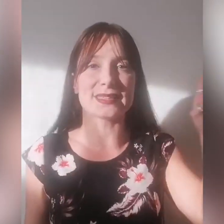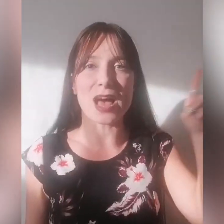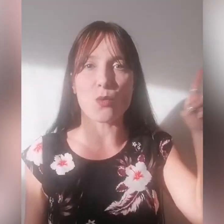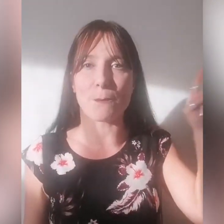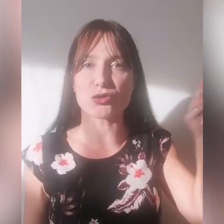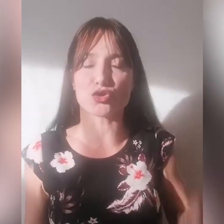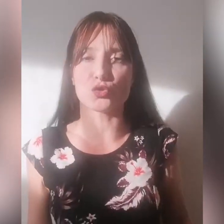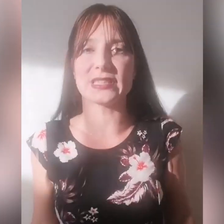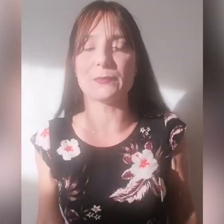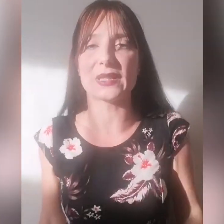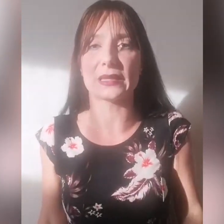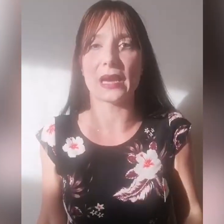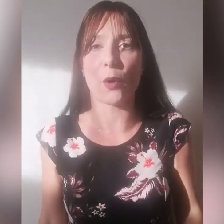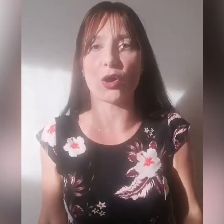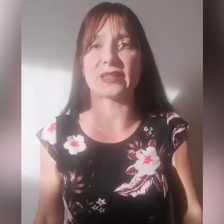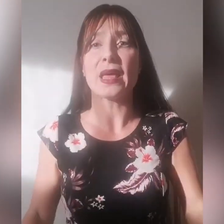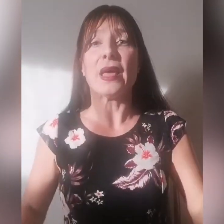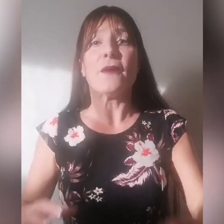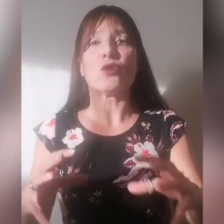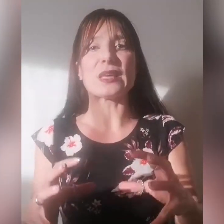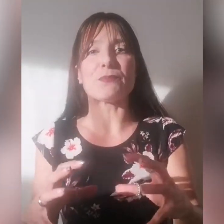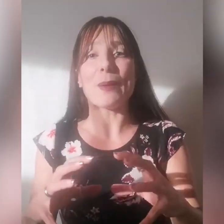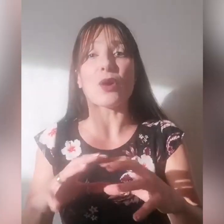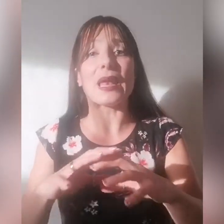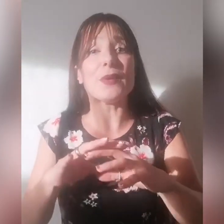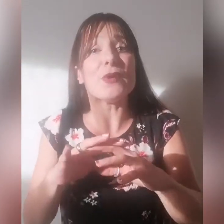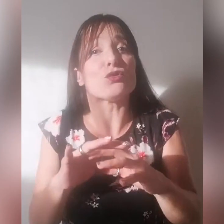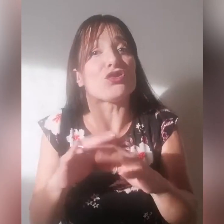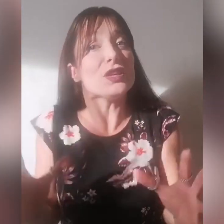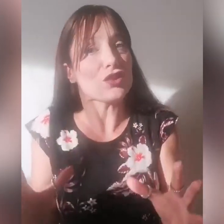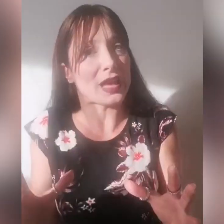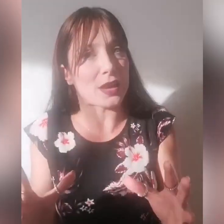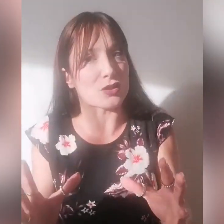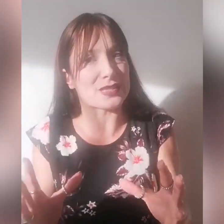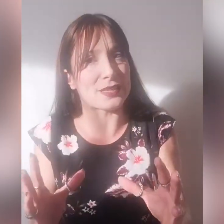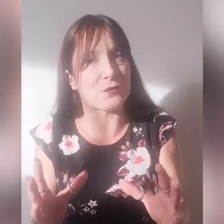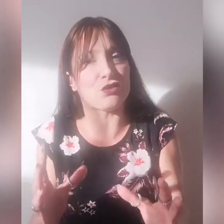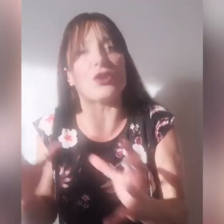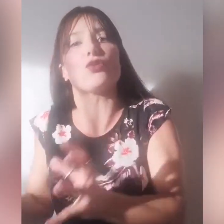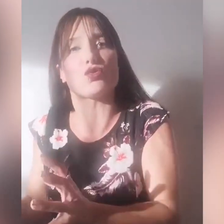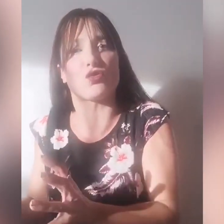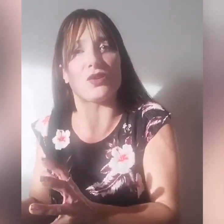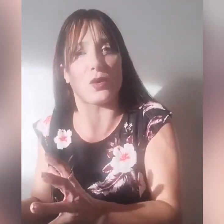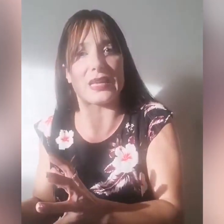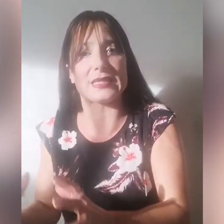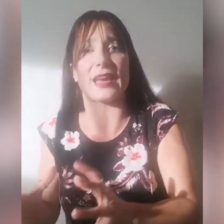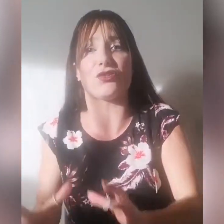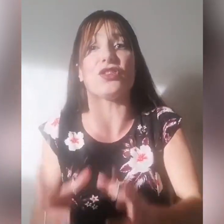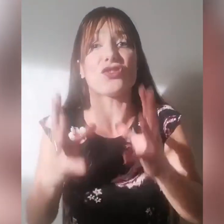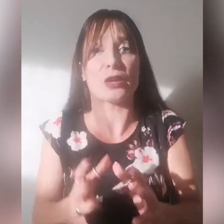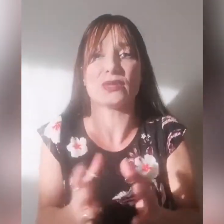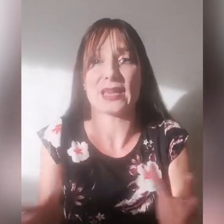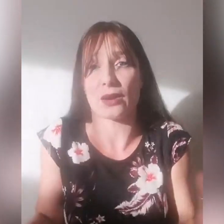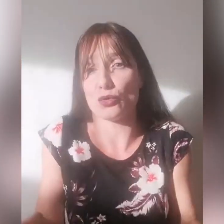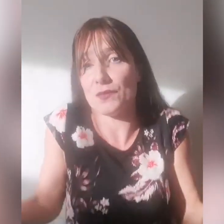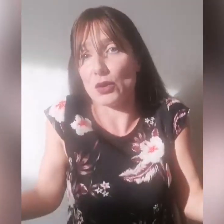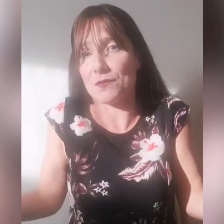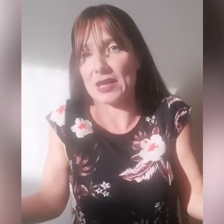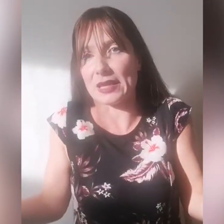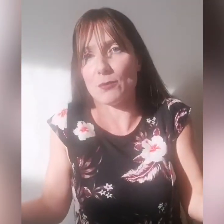sangue posto sugli stipiti delle porte, noi sappiamo che la Bibbia non ci dice che le cose difficili non succedono ai cristiani, ci dice che lui sarà con noi fino alla fine del